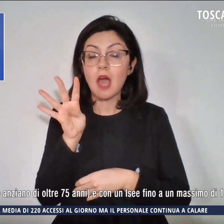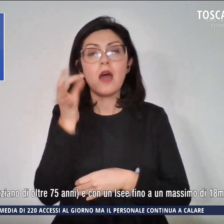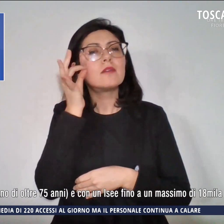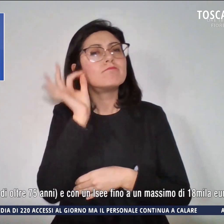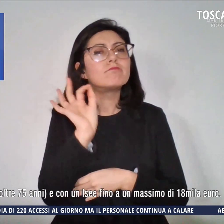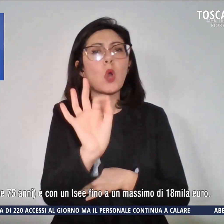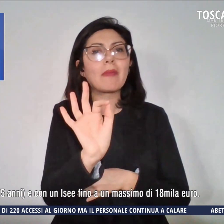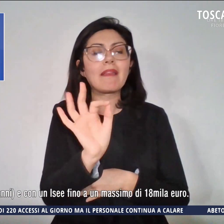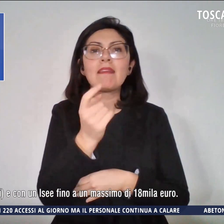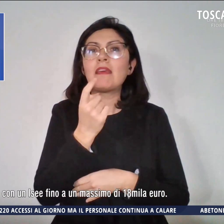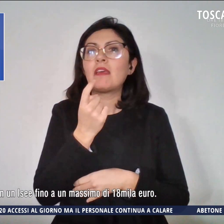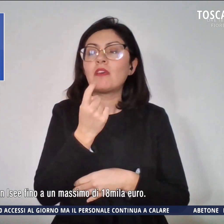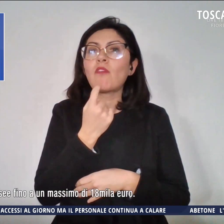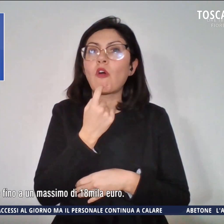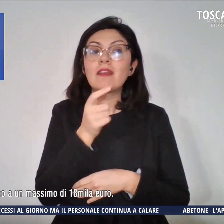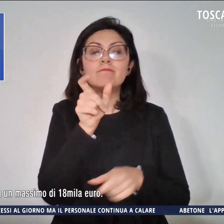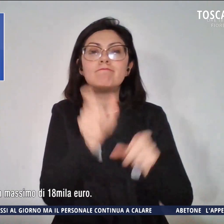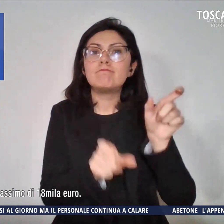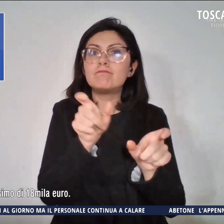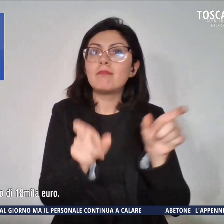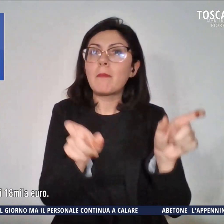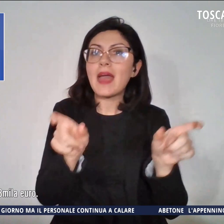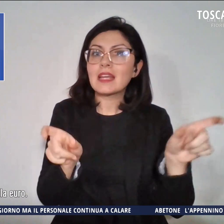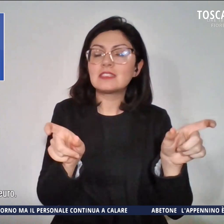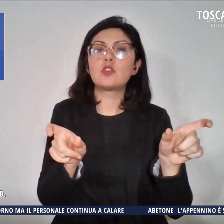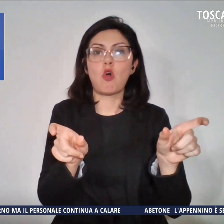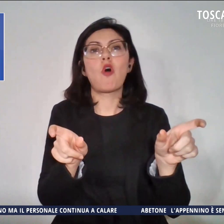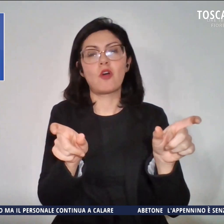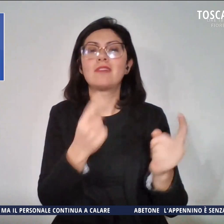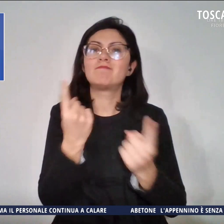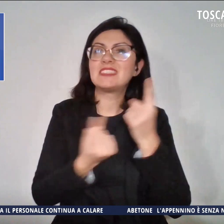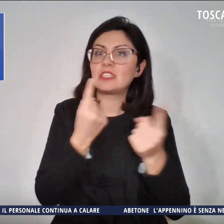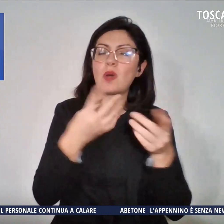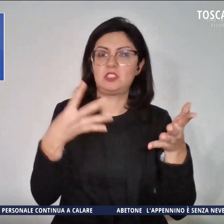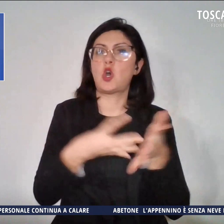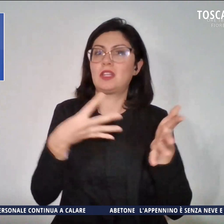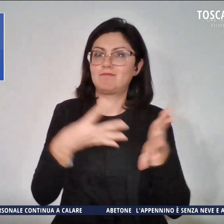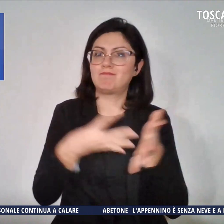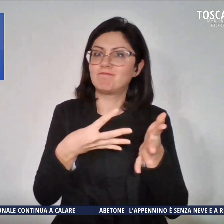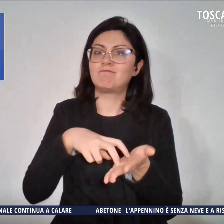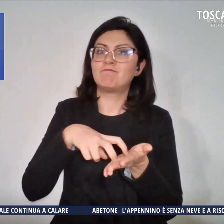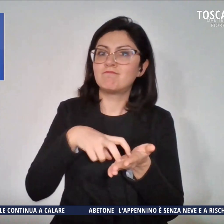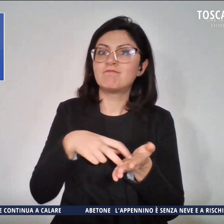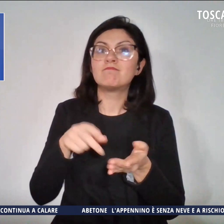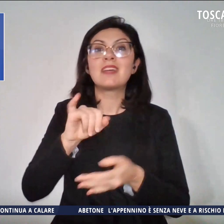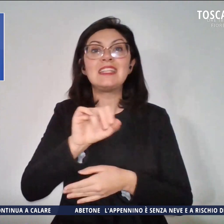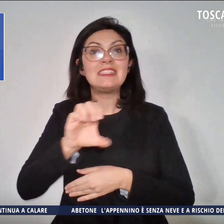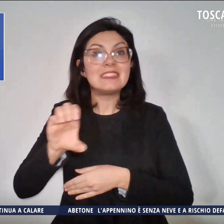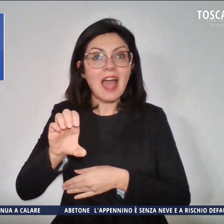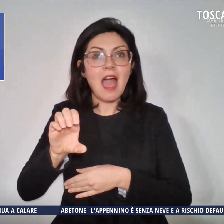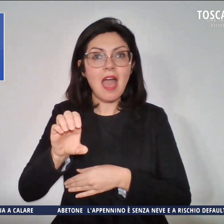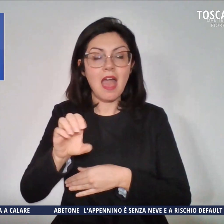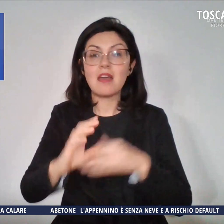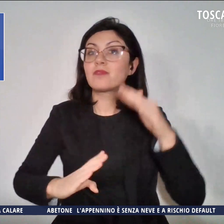soffre una condizione economica e sociale di fragilità e con un ISEE fino a un massimo di 18